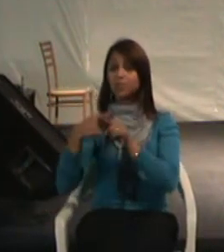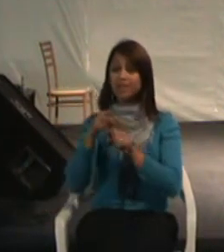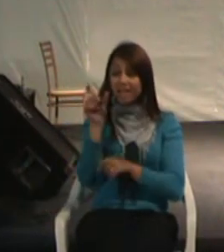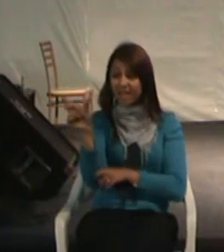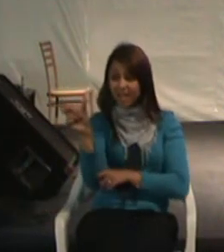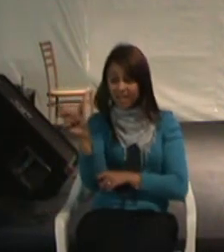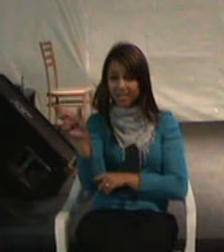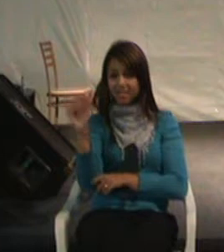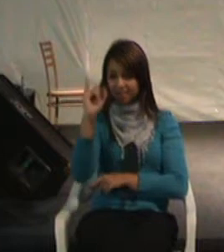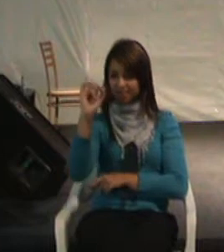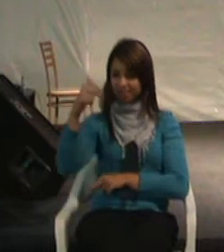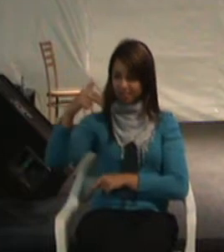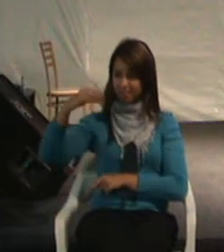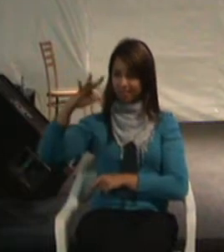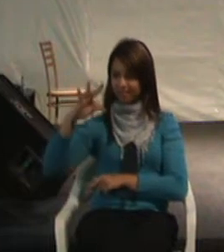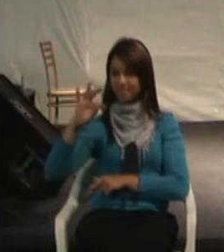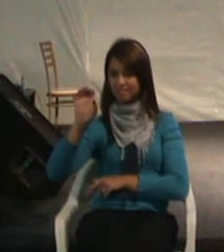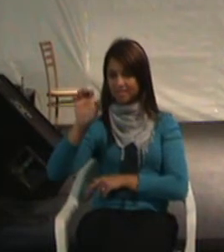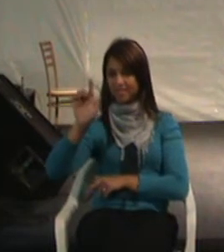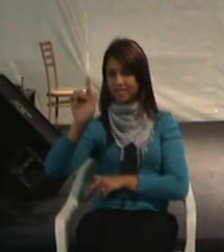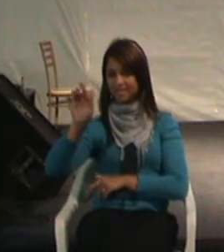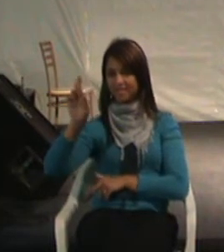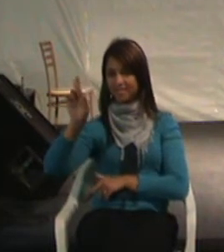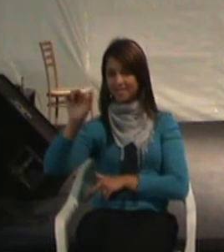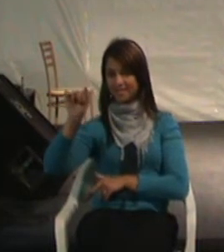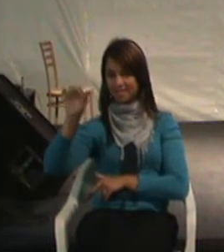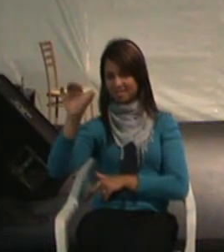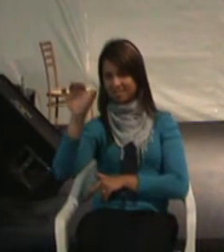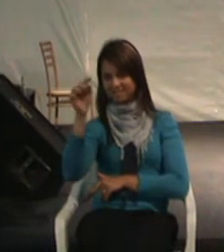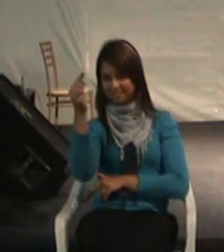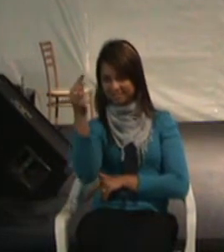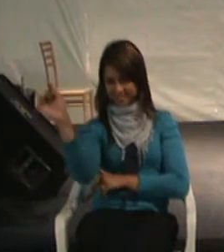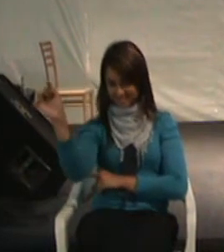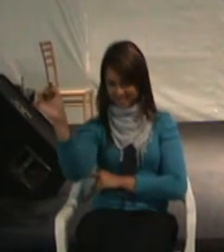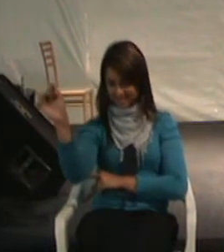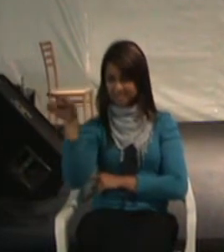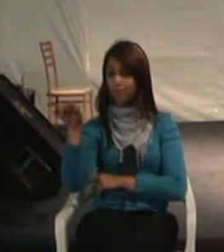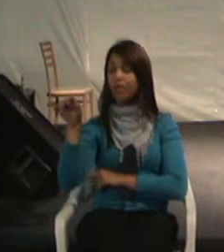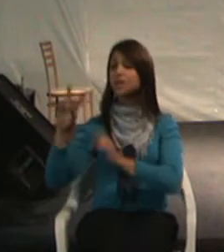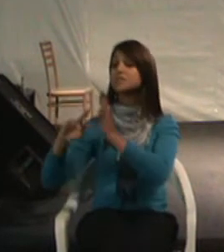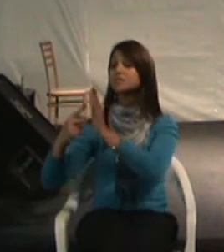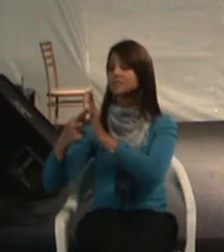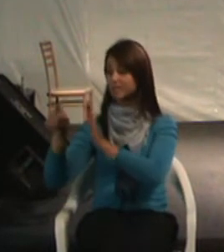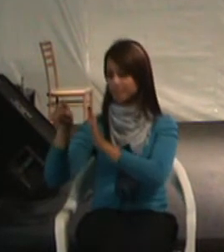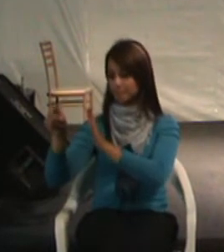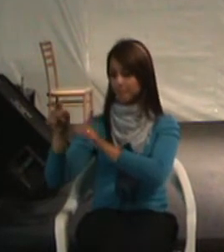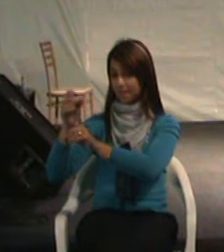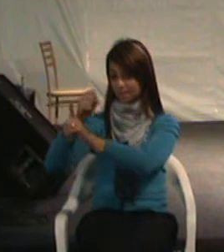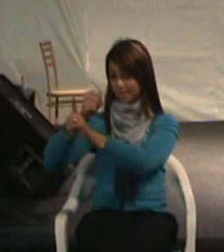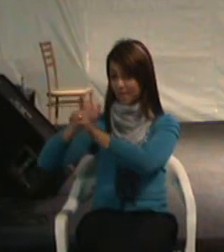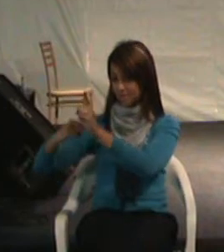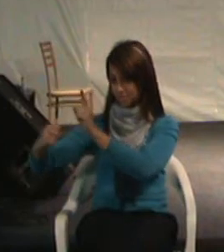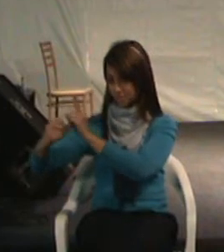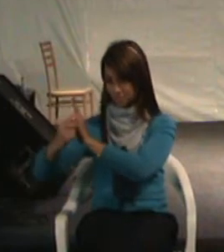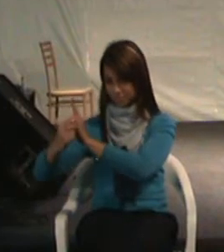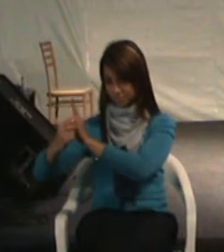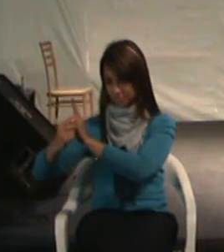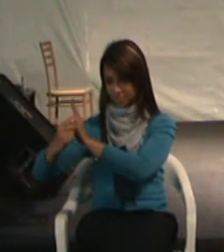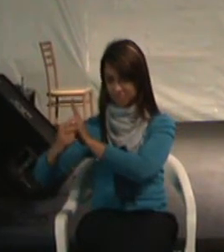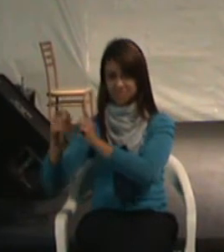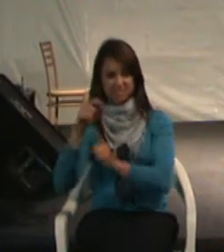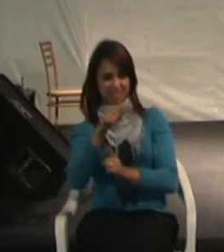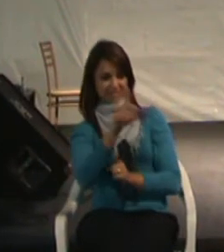integração era a sociedade, certo? Que não tinha nada a ver com a minha